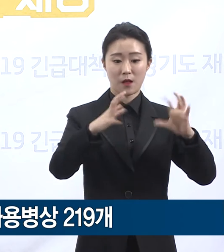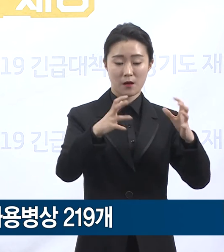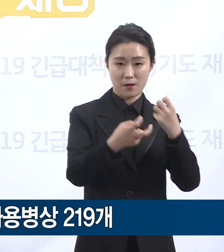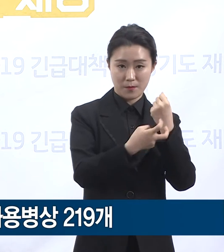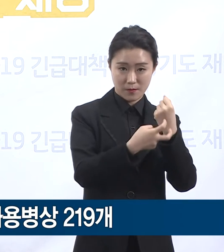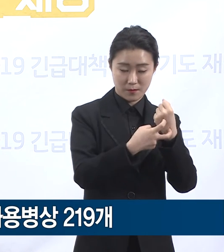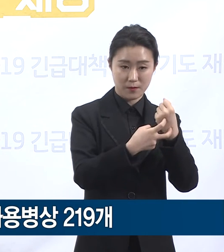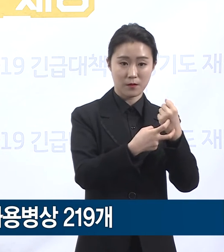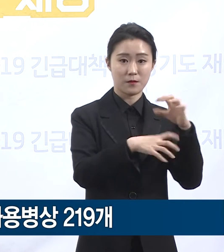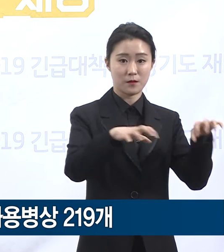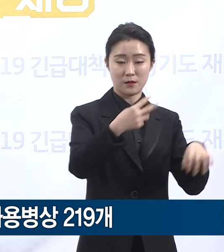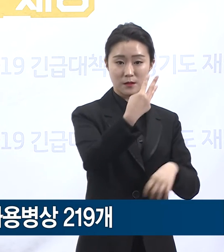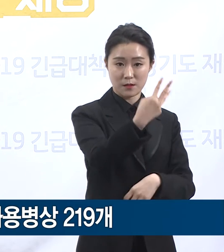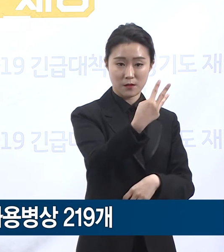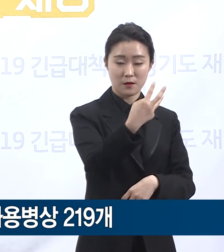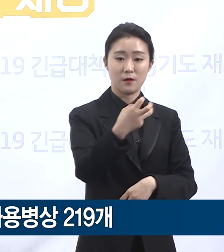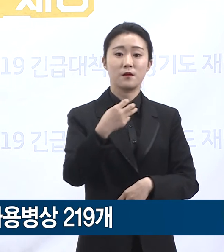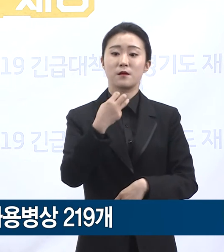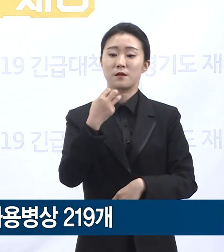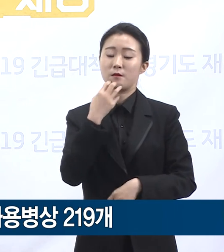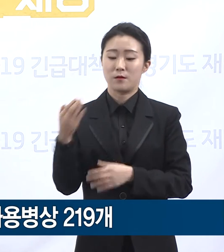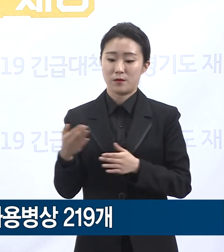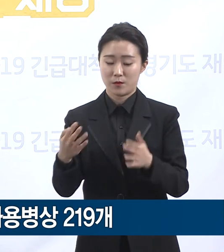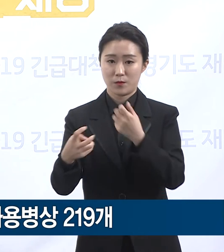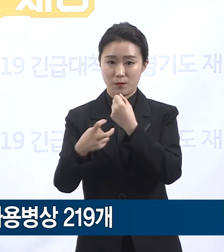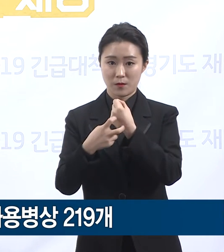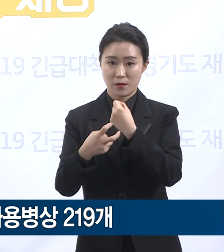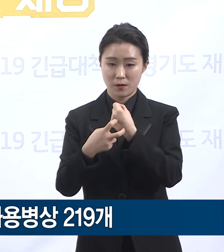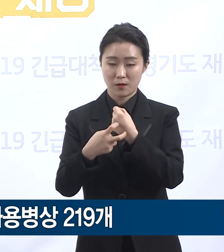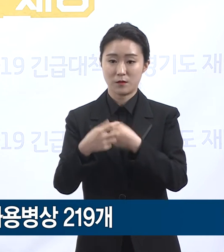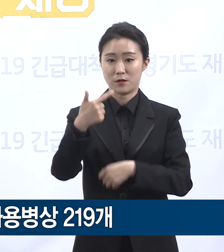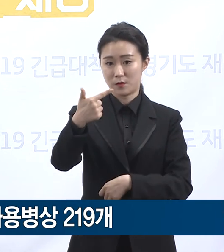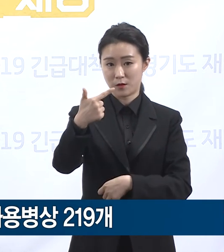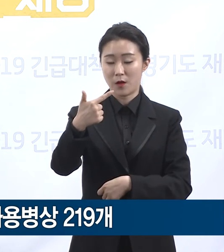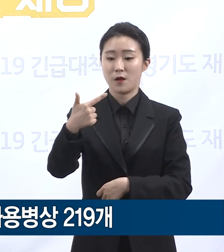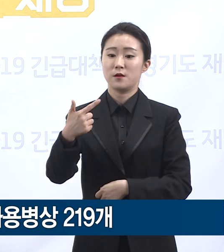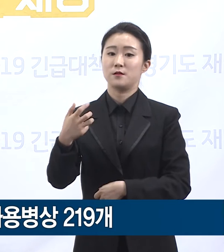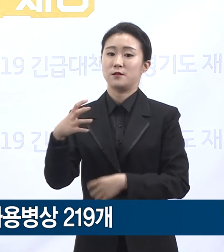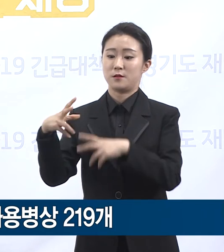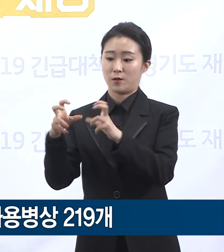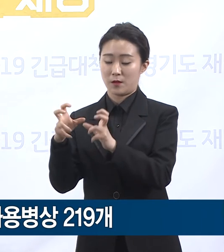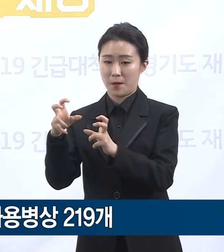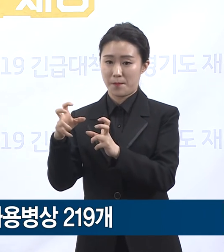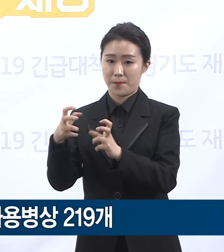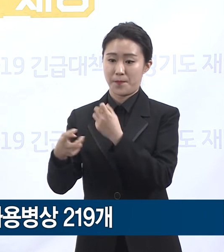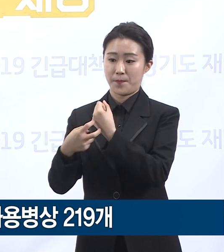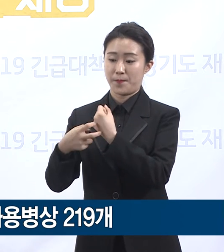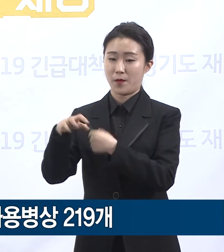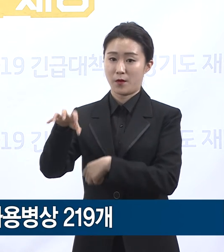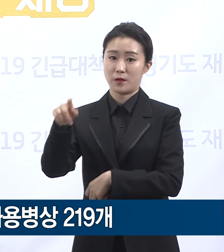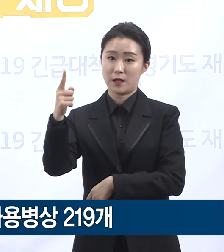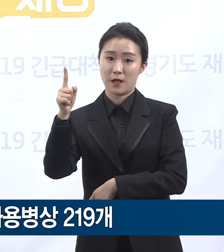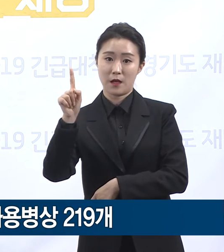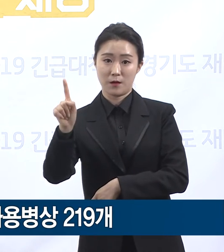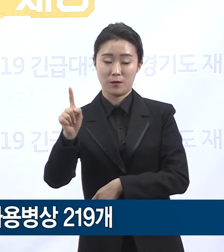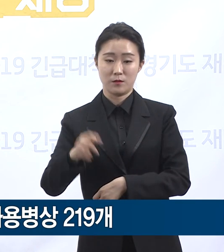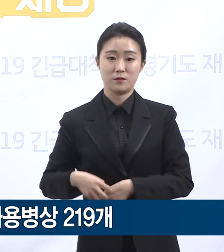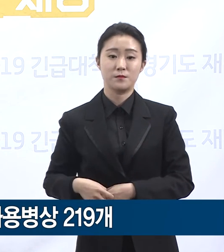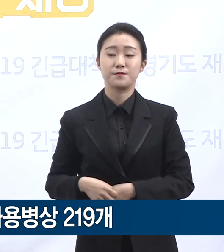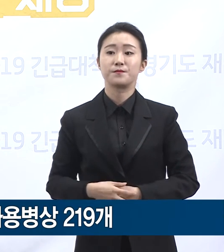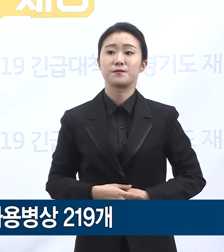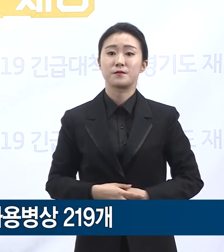운영병원 3곳, 경기도의료원 6곳, 성남시의료원 1곳 및 도내 민간정화병원 6곳의 협력으로